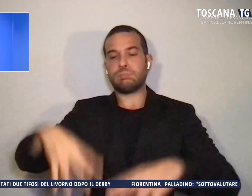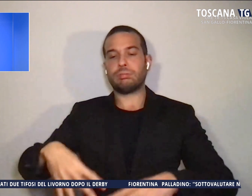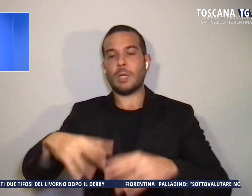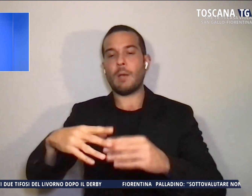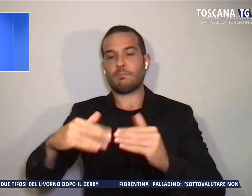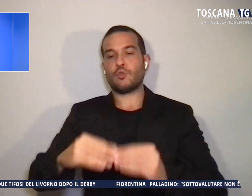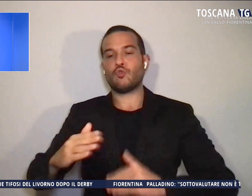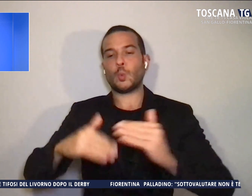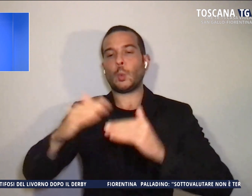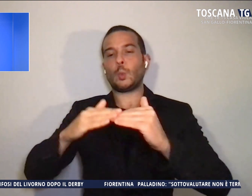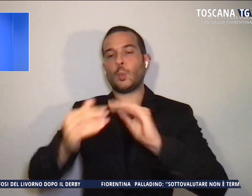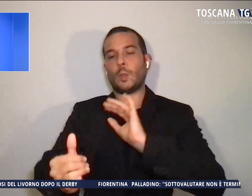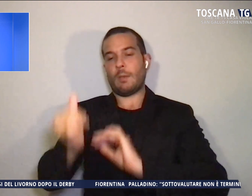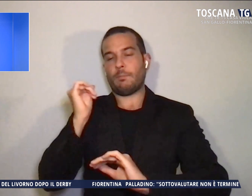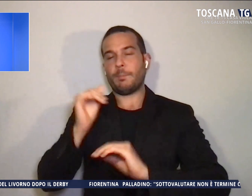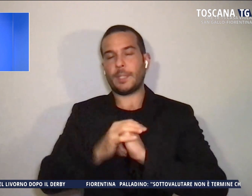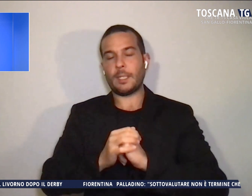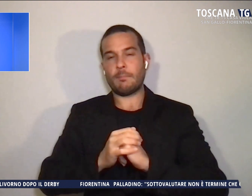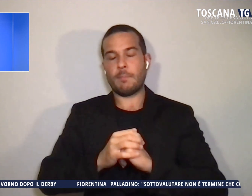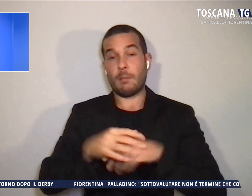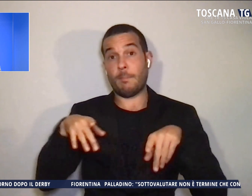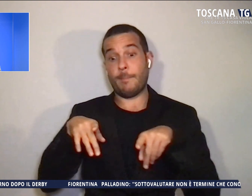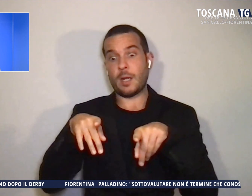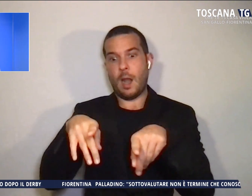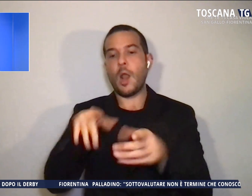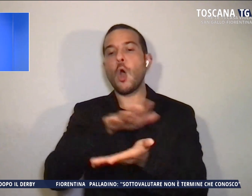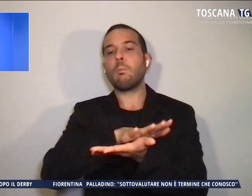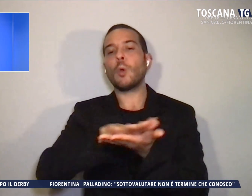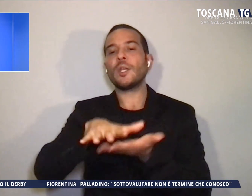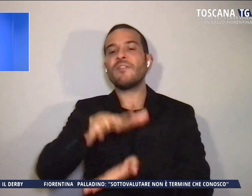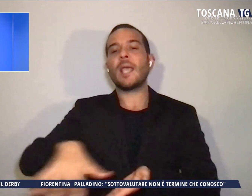parallelo alle bonifiche delle aree curate da Enel.